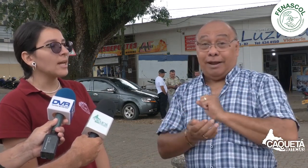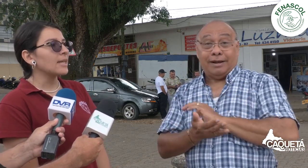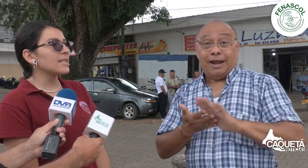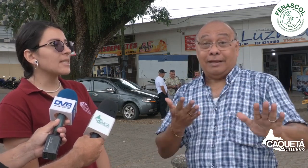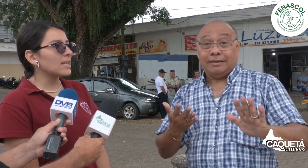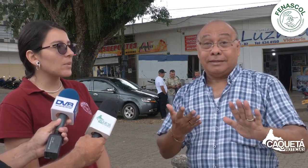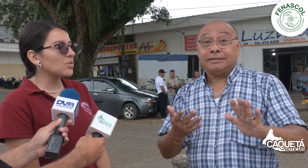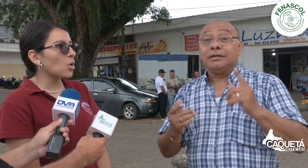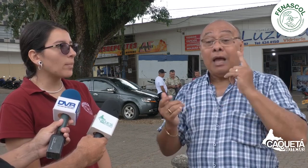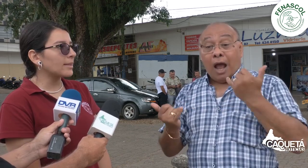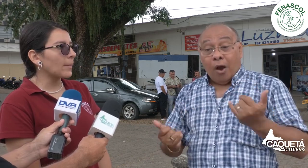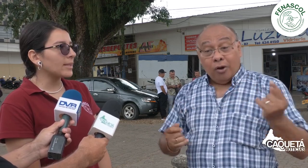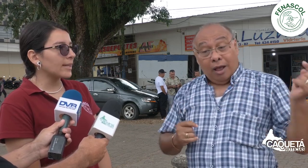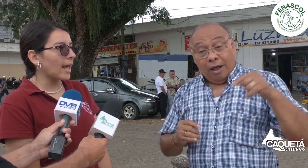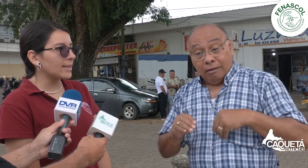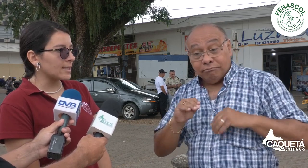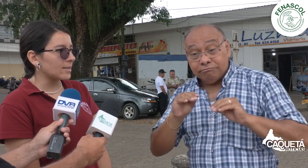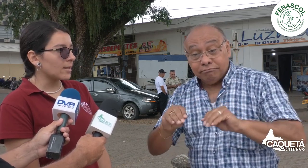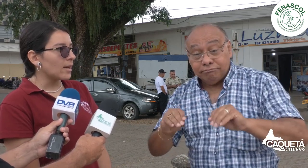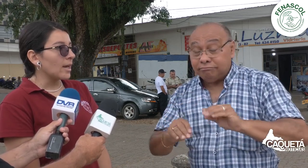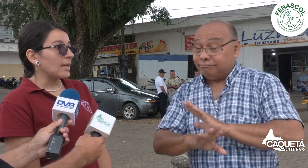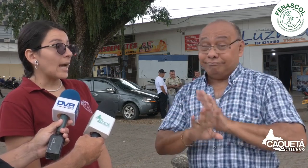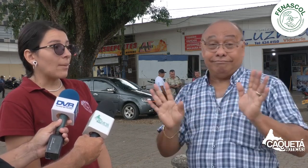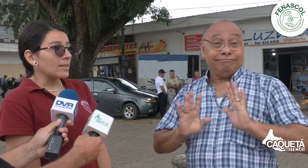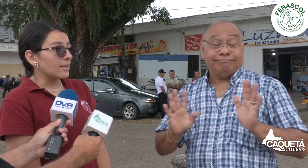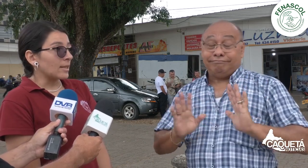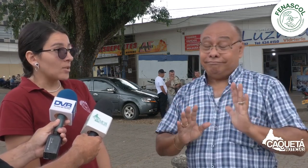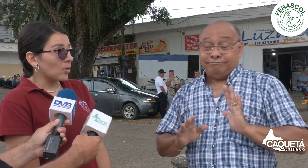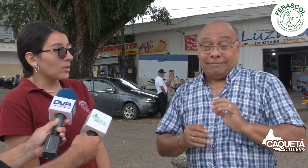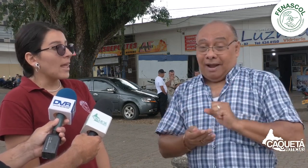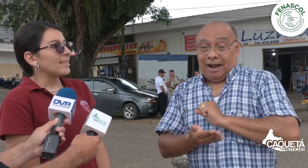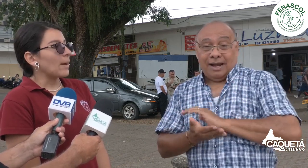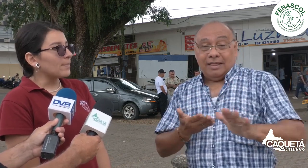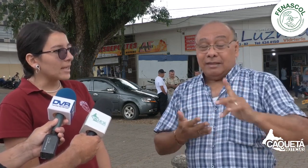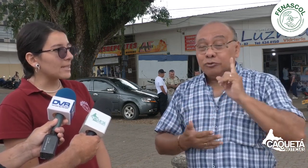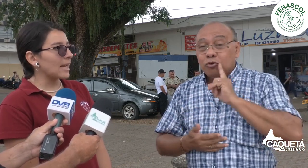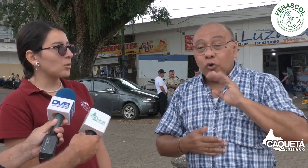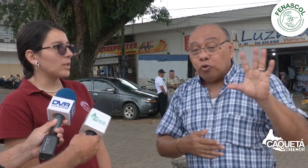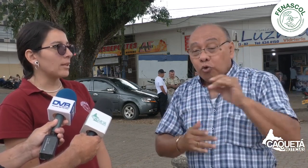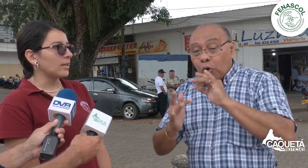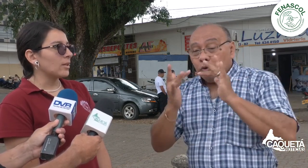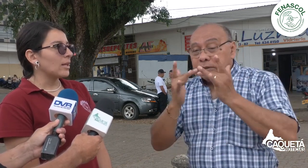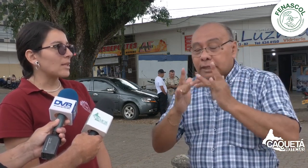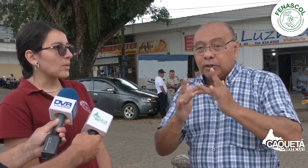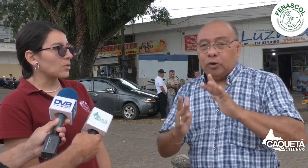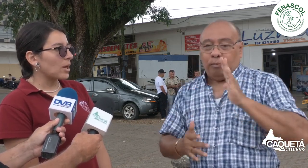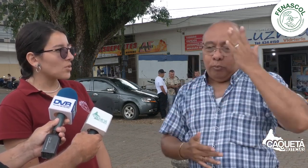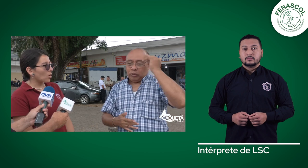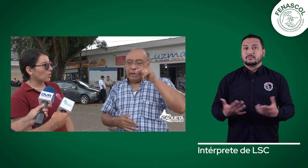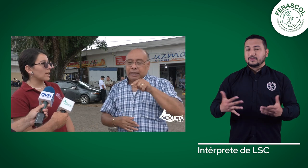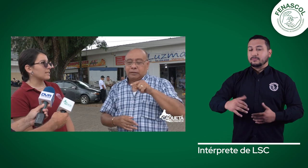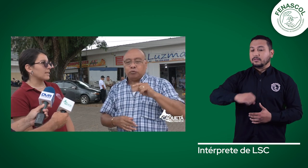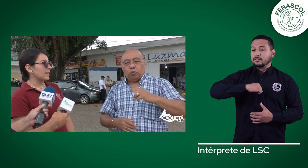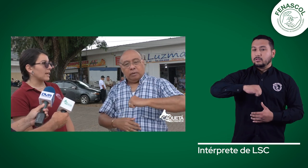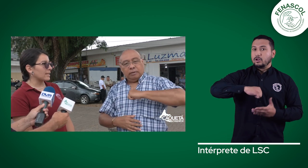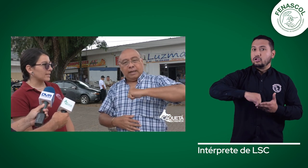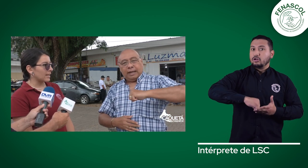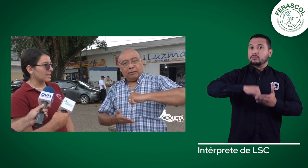y este servicio es completamente gratis. La capacitación también es gratuita. Las personas sordas que quieran acceder al